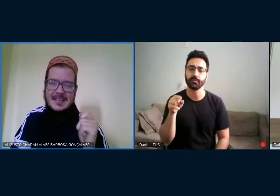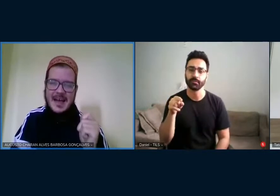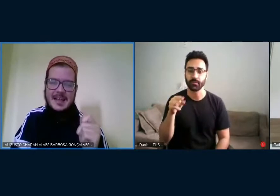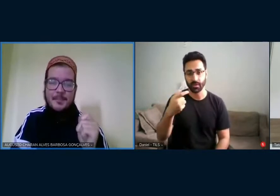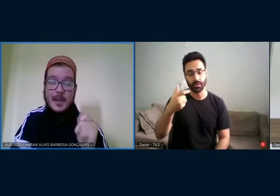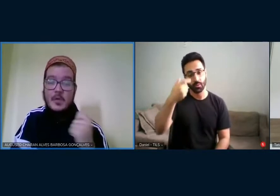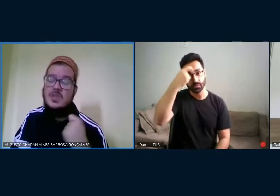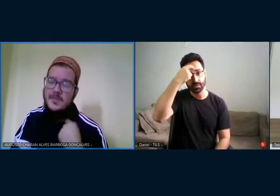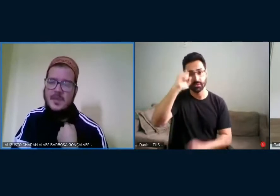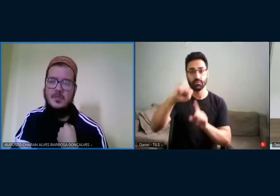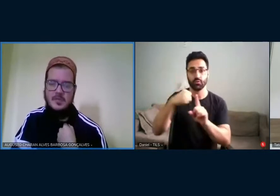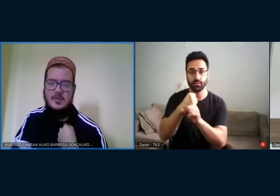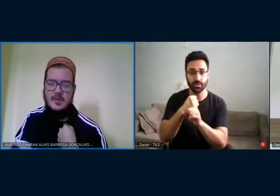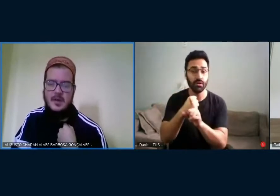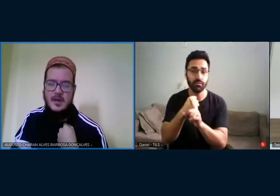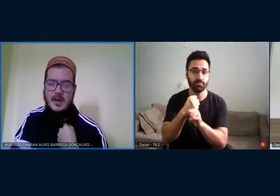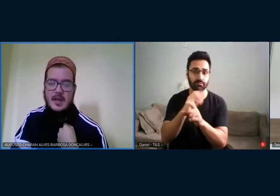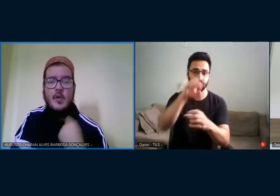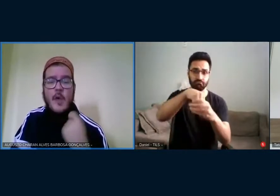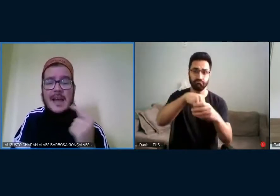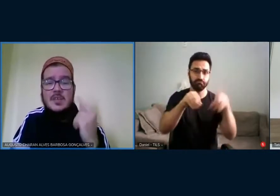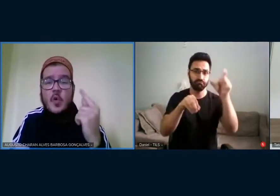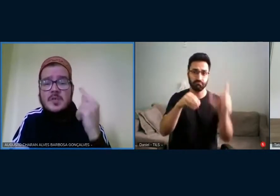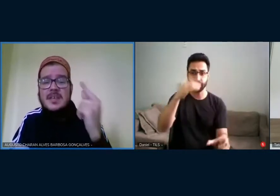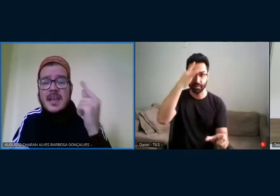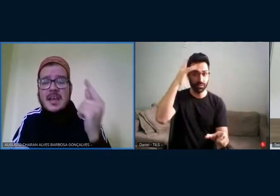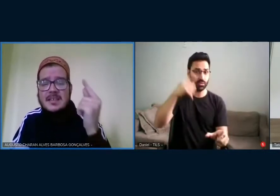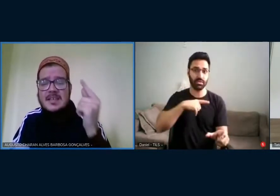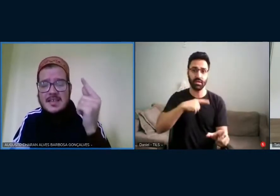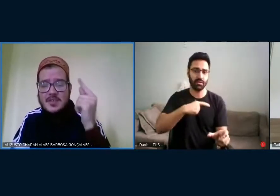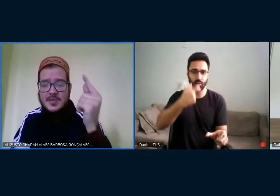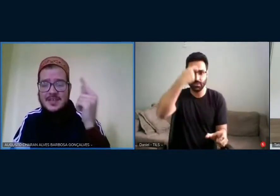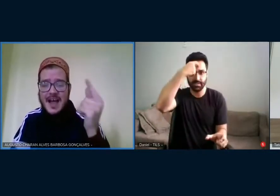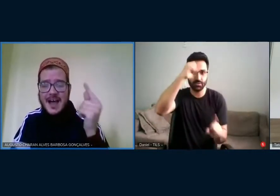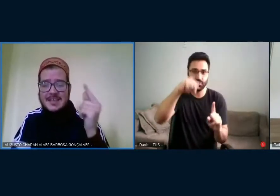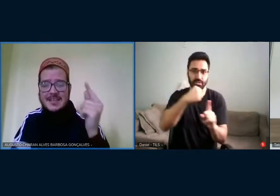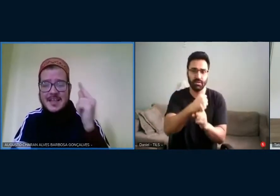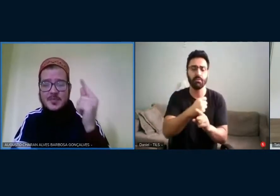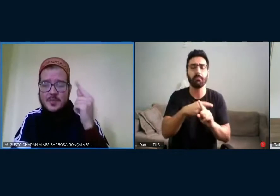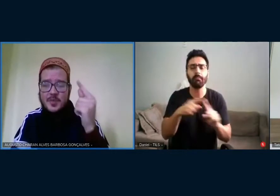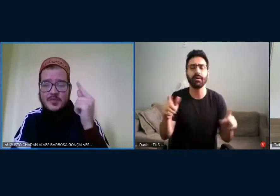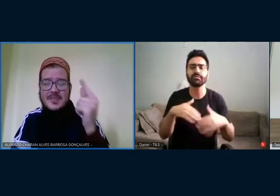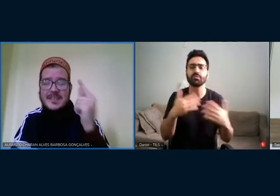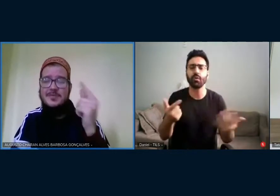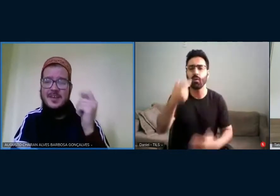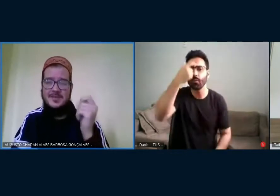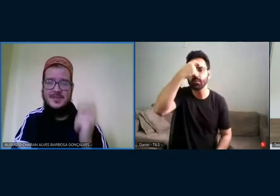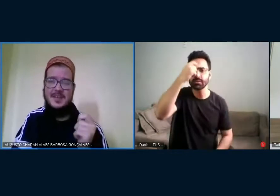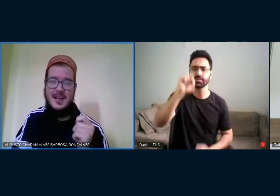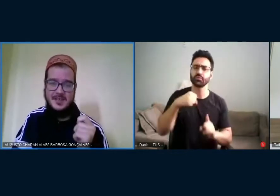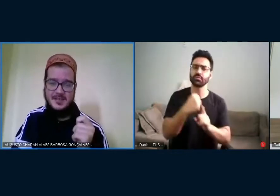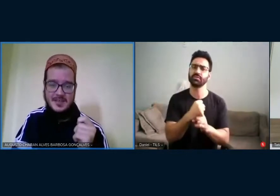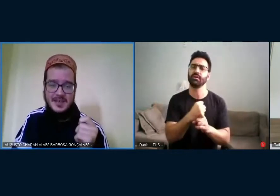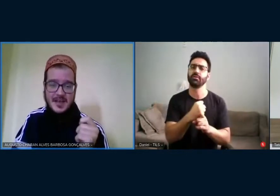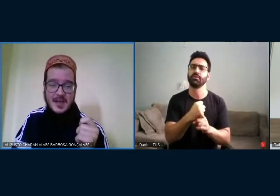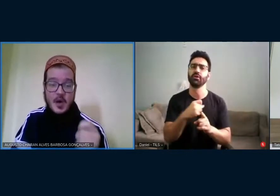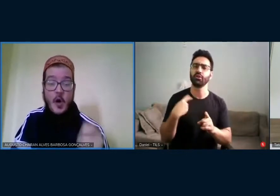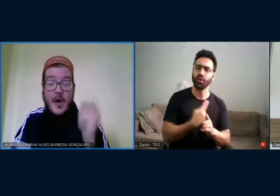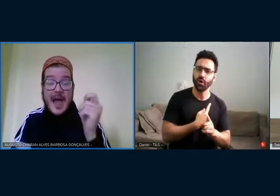internalizada pelo indivíduo. E quais consciências sociais estamos produzindo na sociedade?